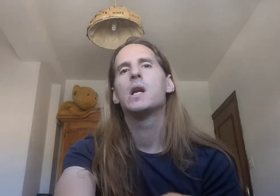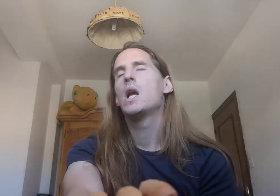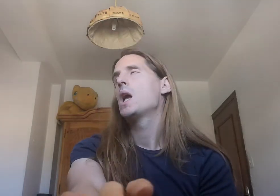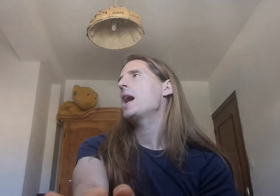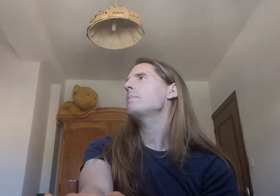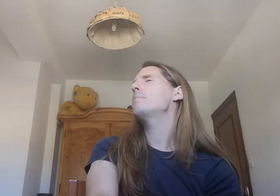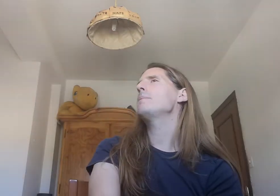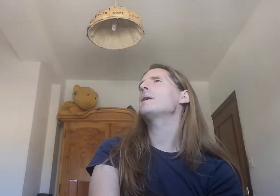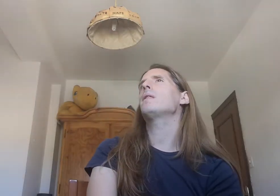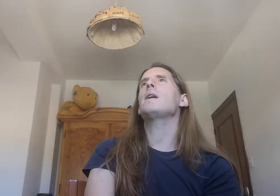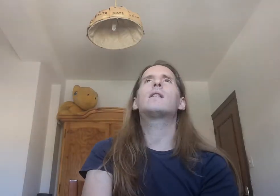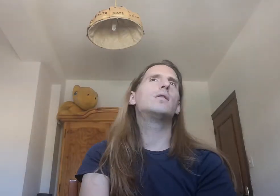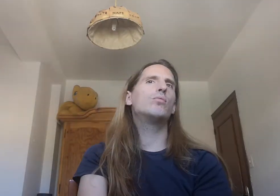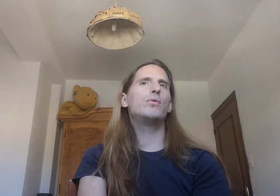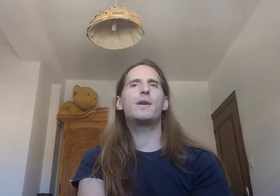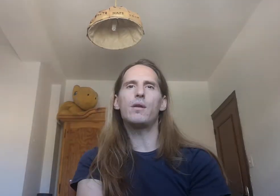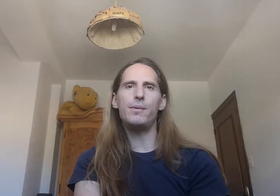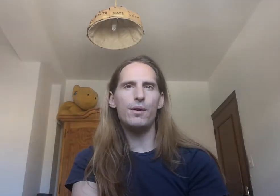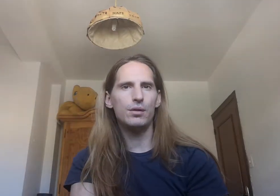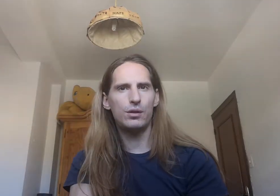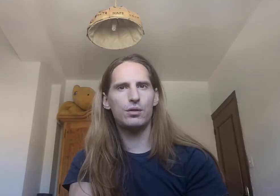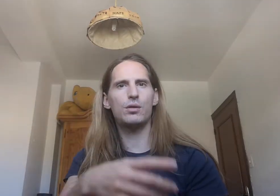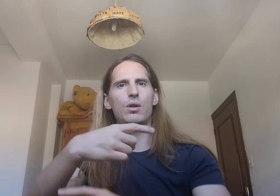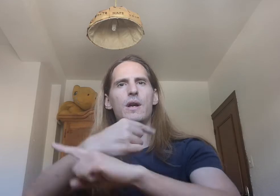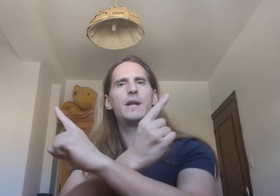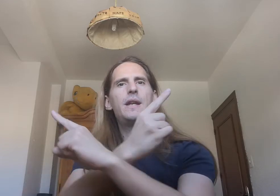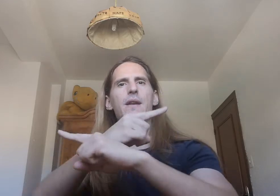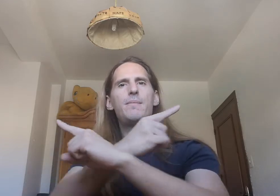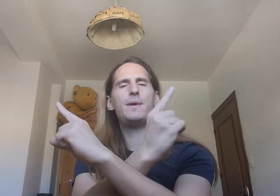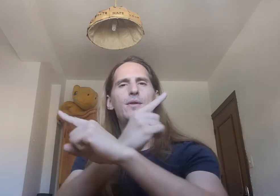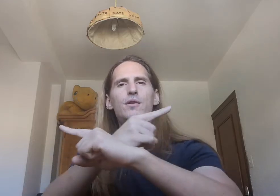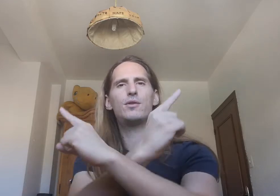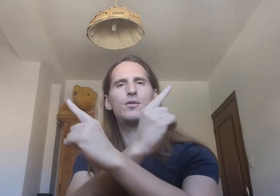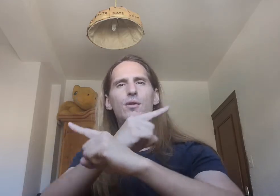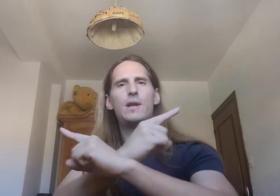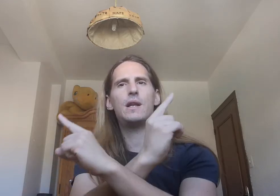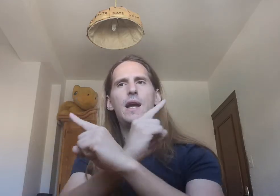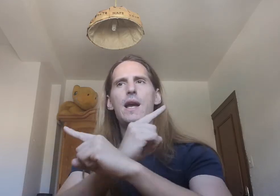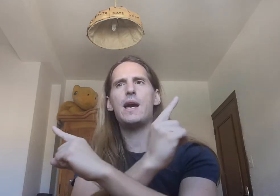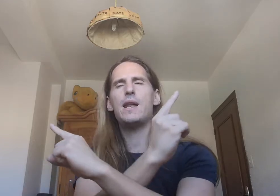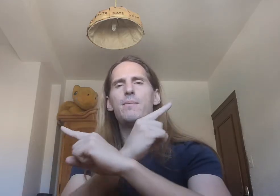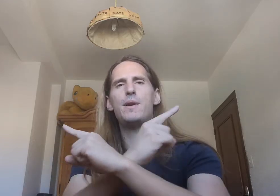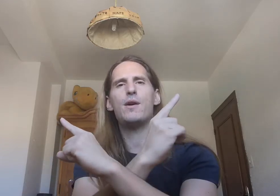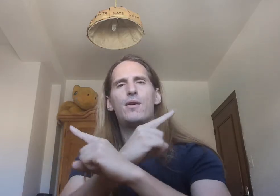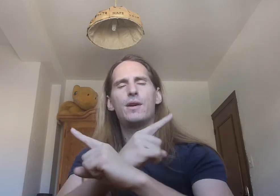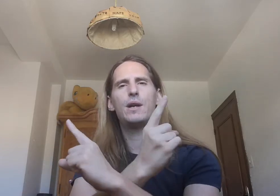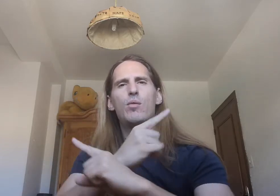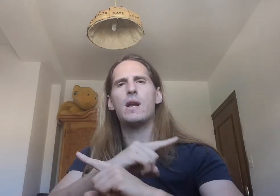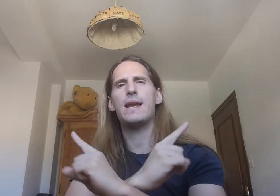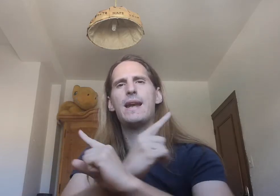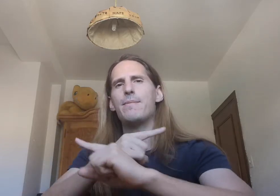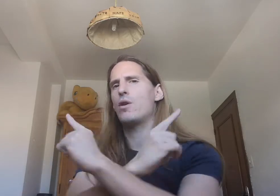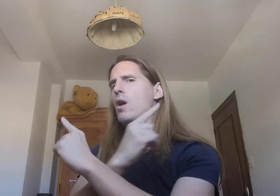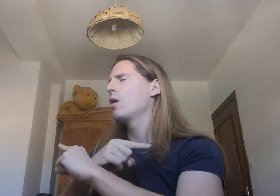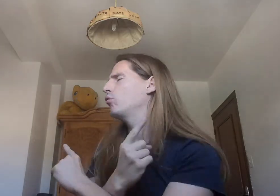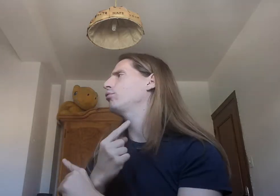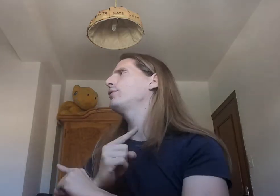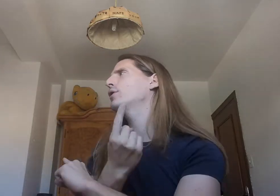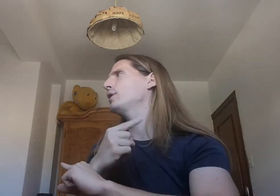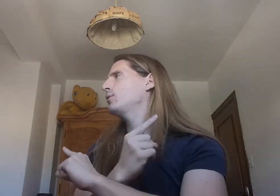en mi primer día estoy muy nervioso nervioso ¡Ay qué nervio! ¡qué nerviosudú, urf! jeestim